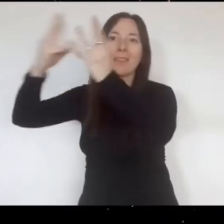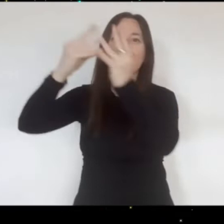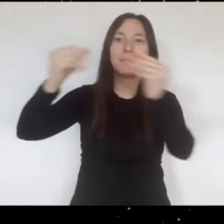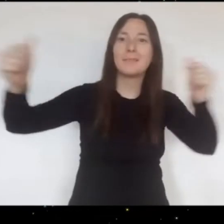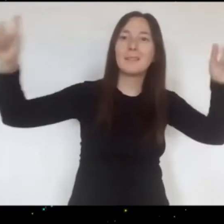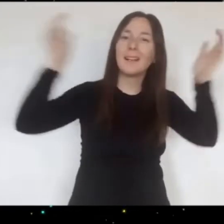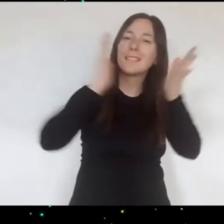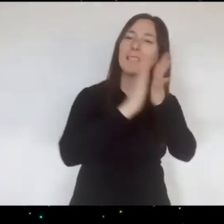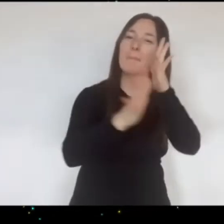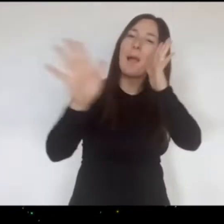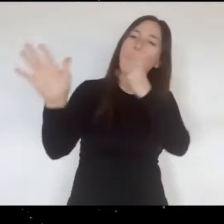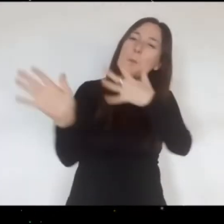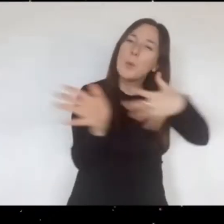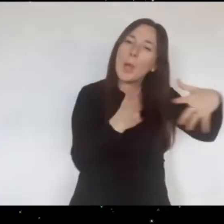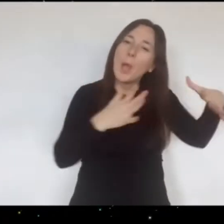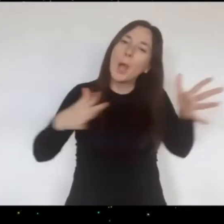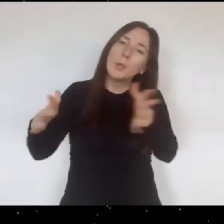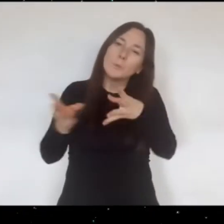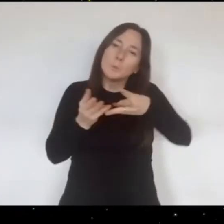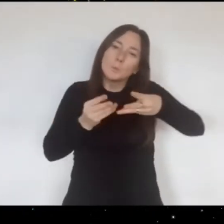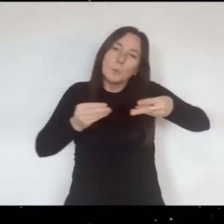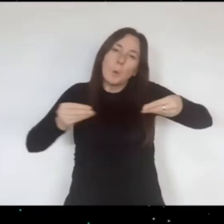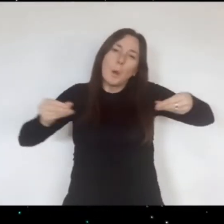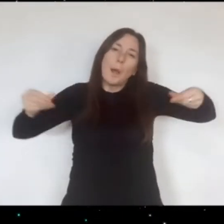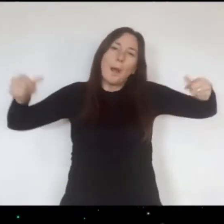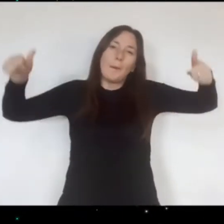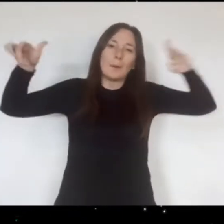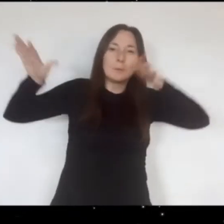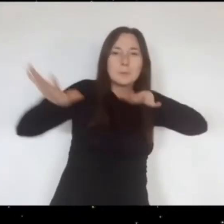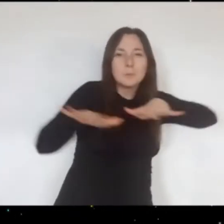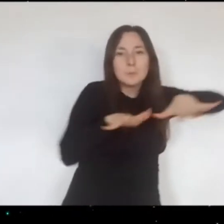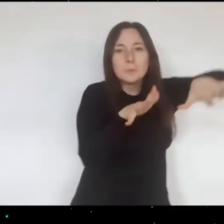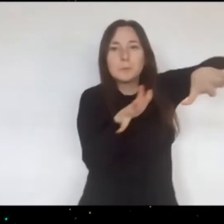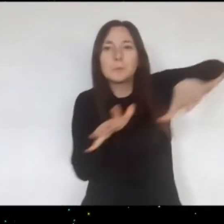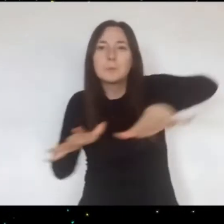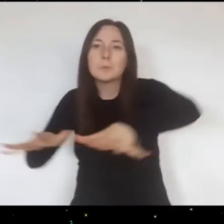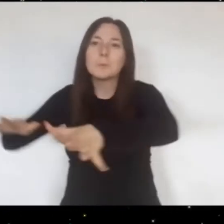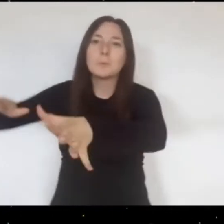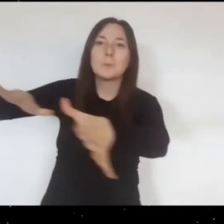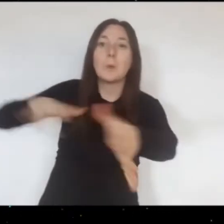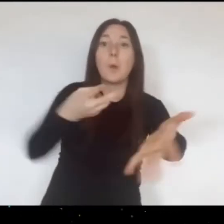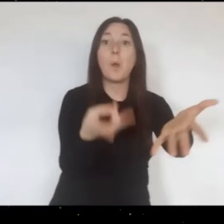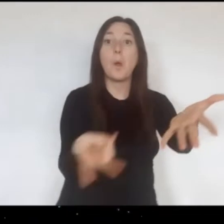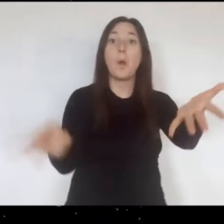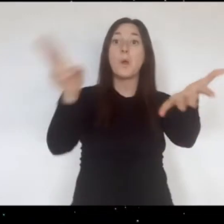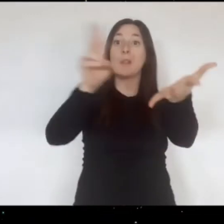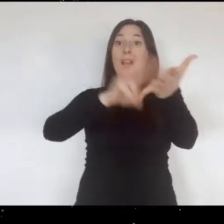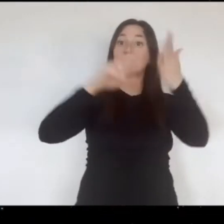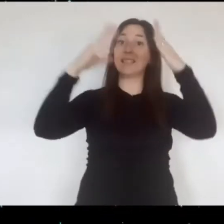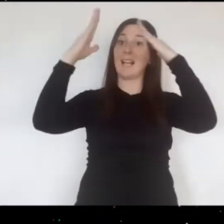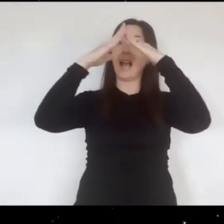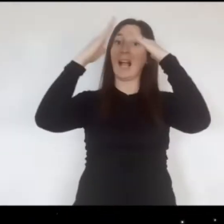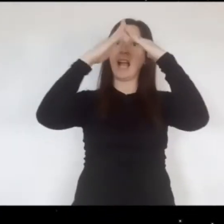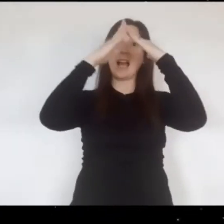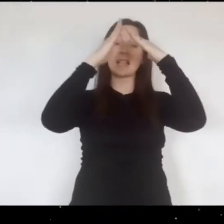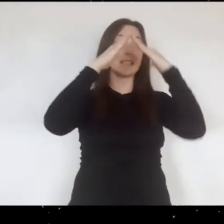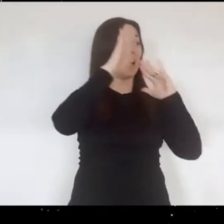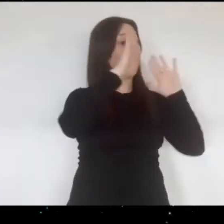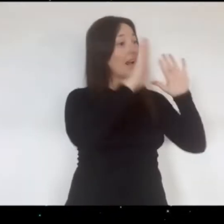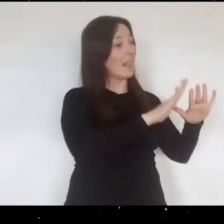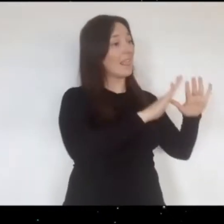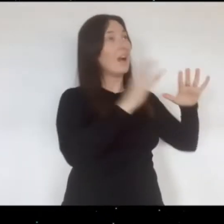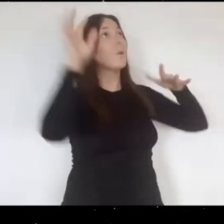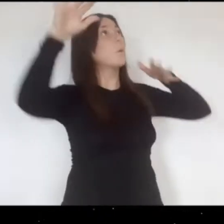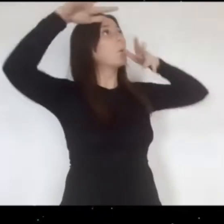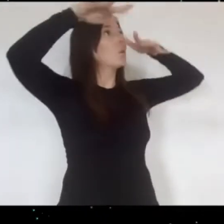que un viento muy suave la empuja otra vez hacia su casa y que entra por el balcón